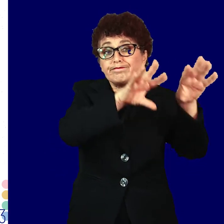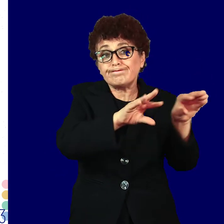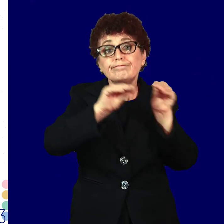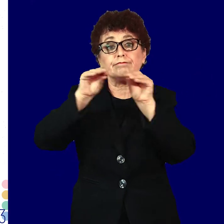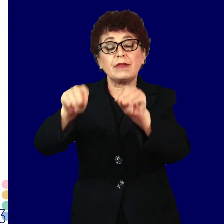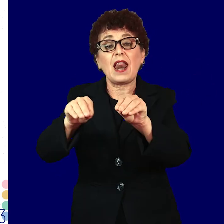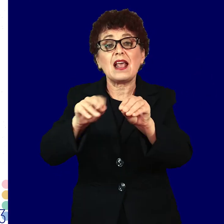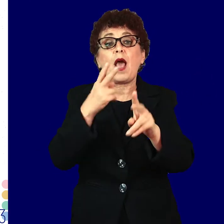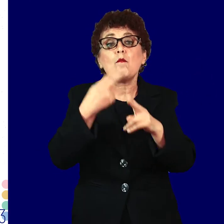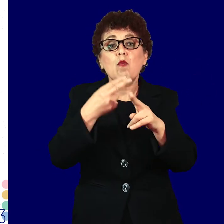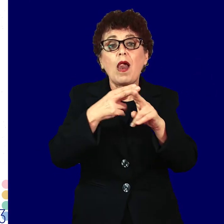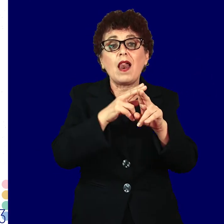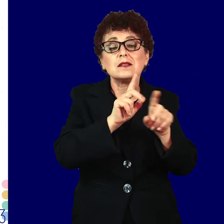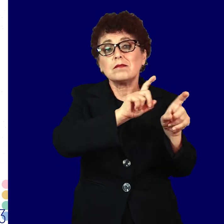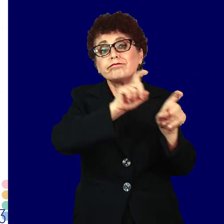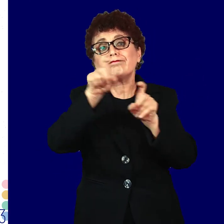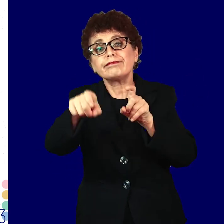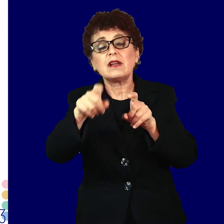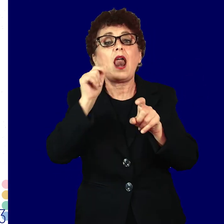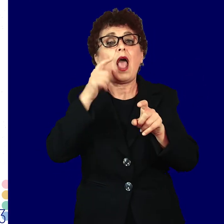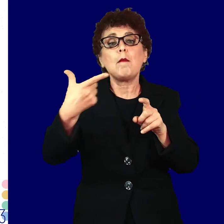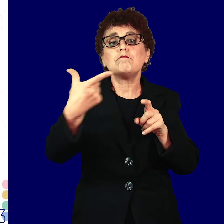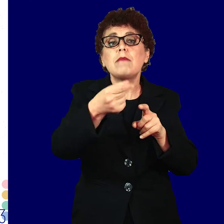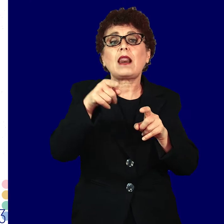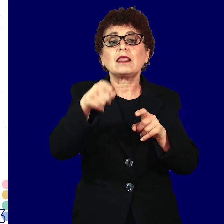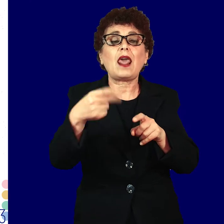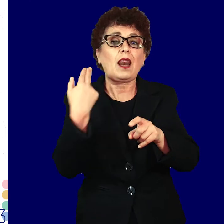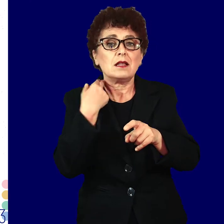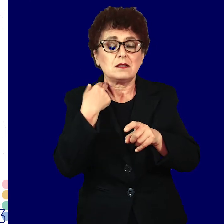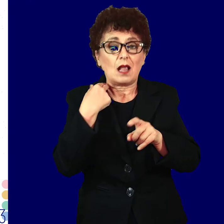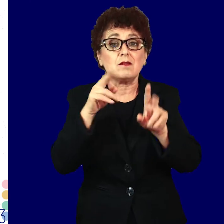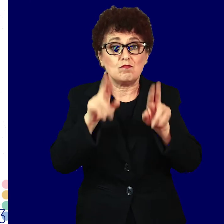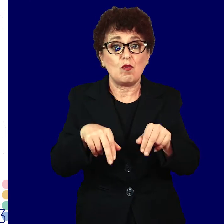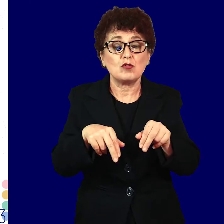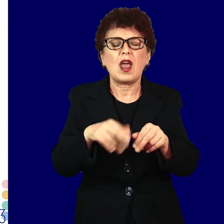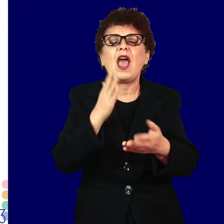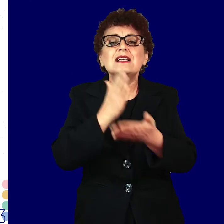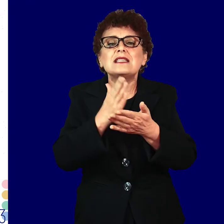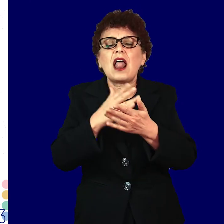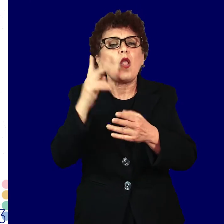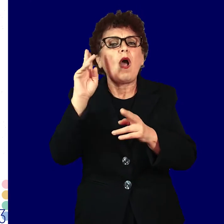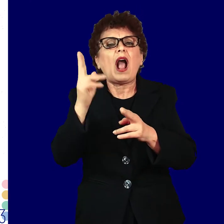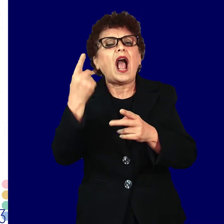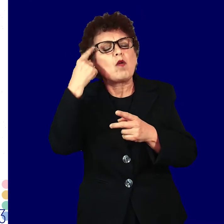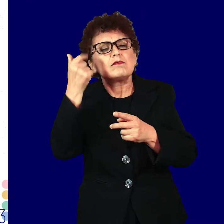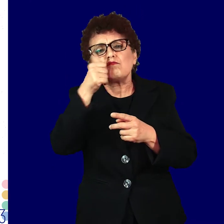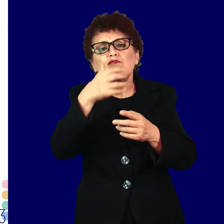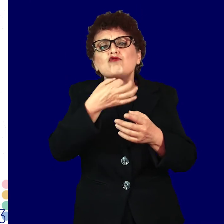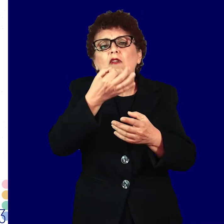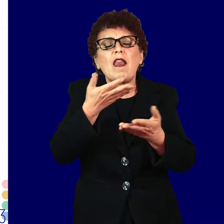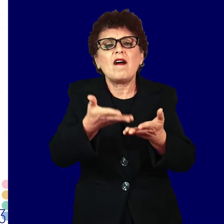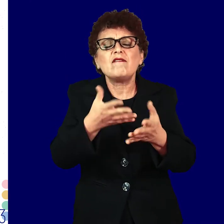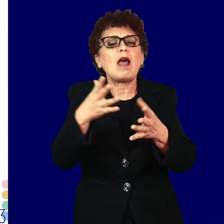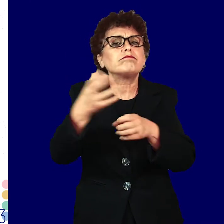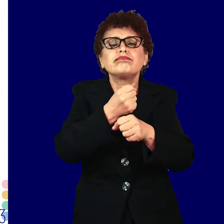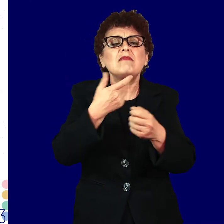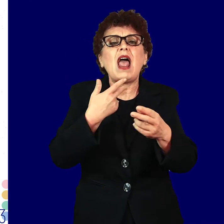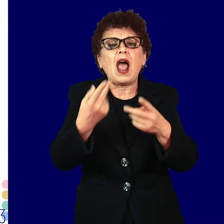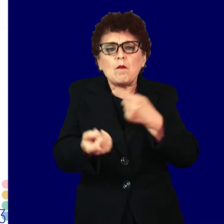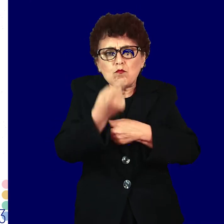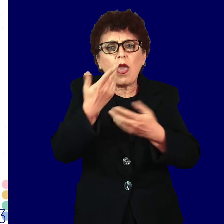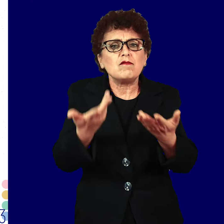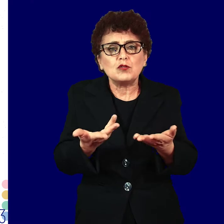пренесат инфекцијата на сексуалниот партнер. Најчести симптоми на сексуално пренослива инфекција се